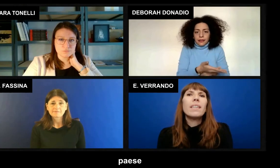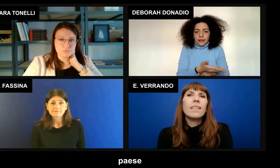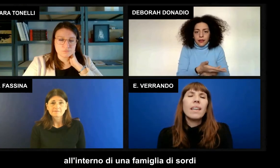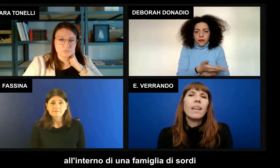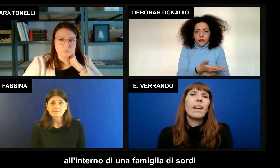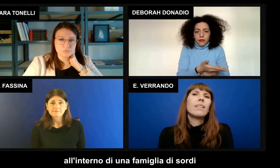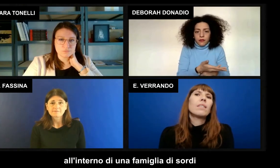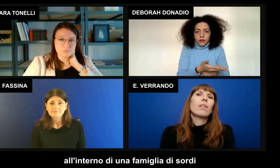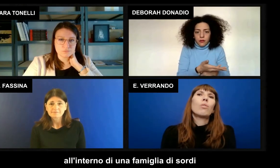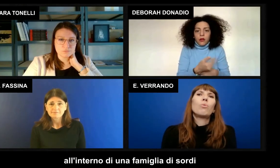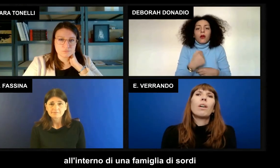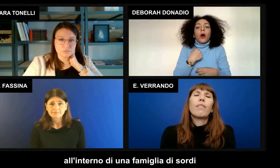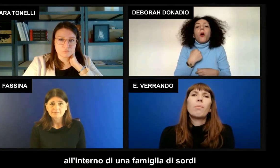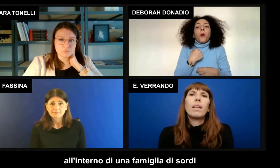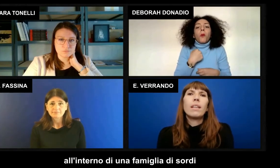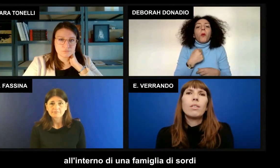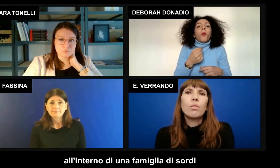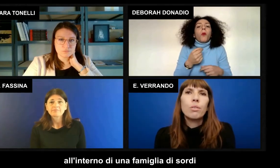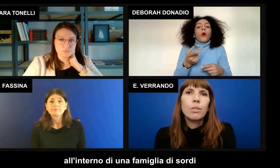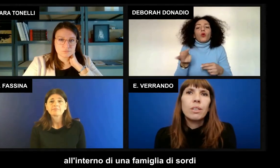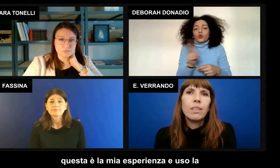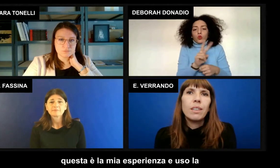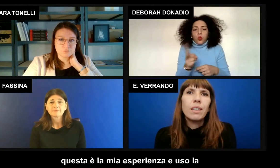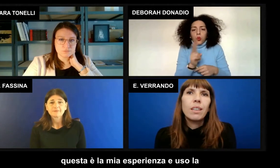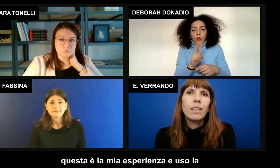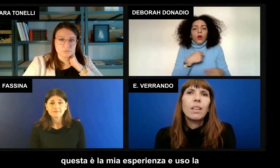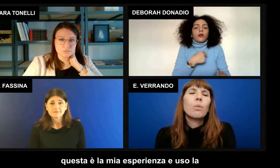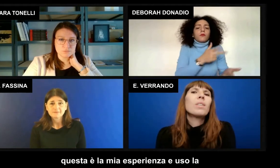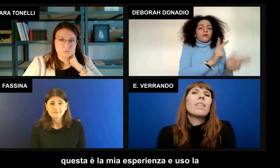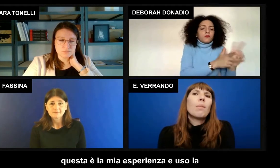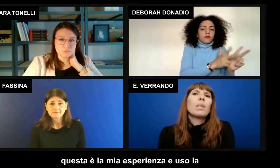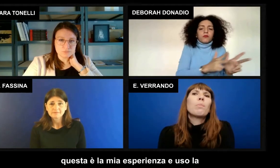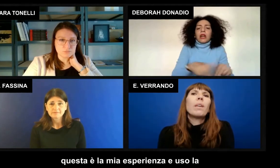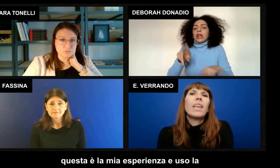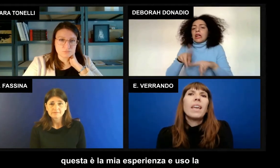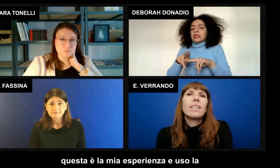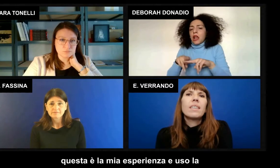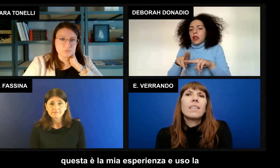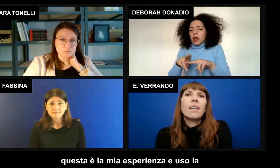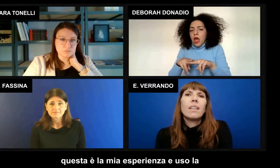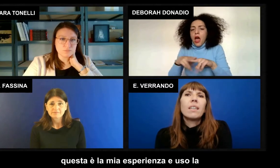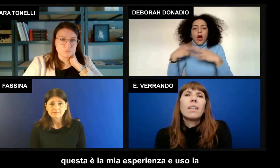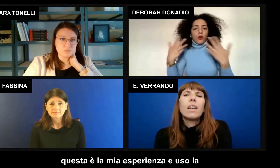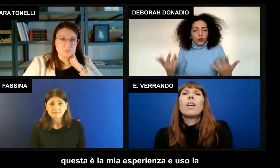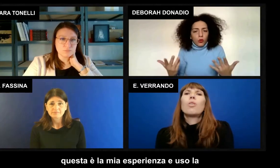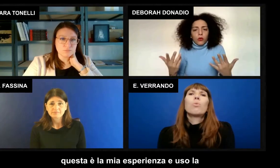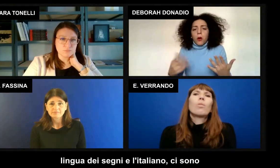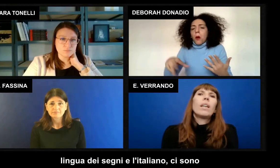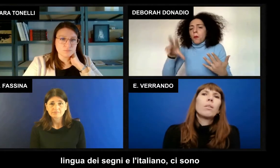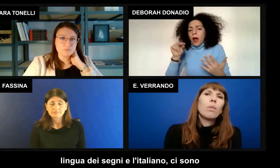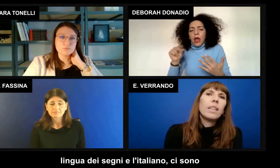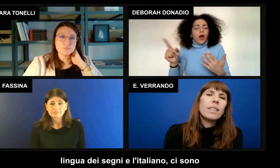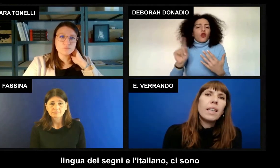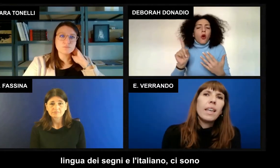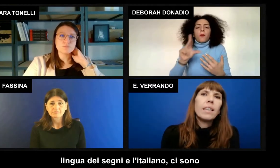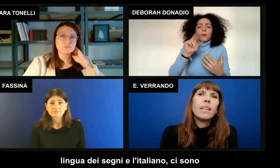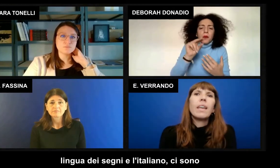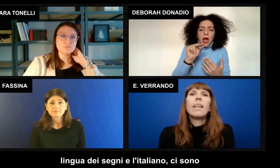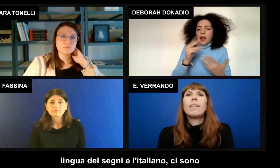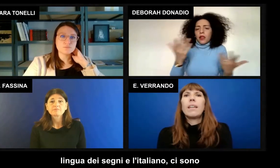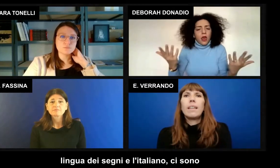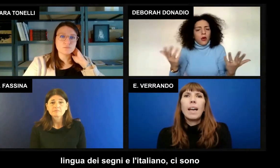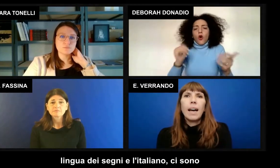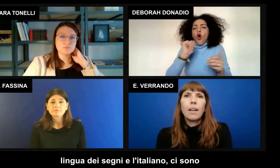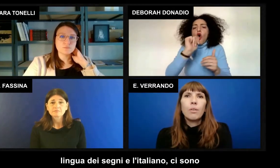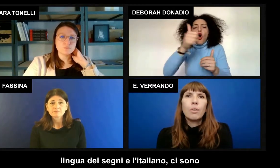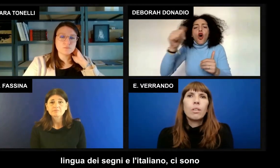paese all'interno di una famiglia di sordi. Questa è la mia esperienza. Io uso la lingua dei segni